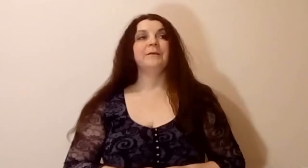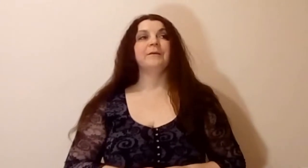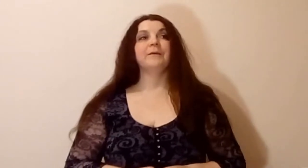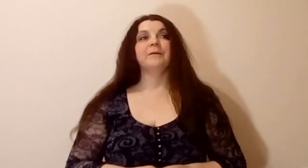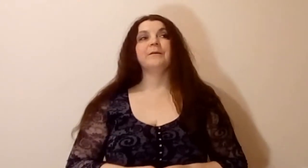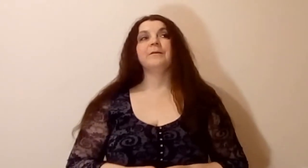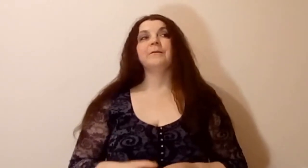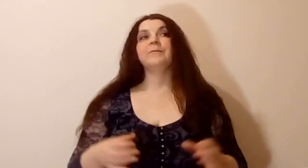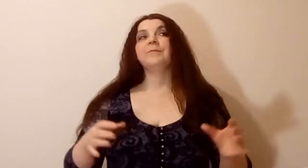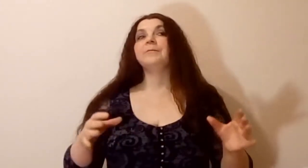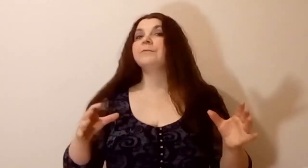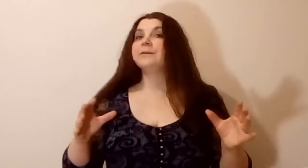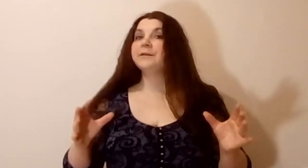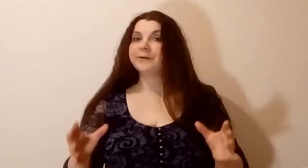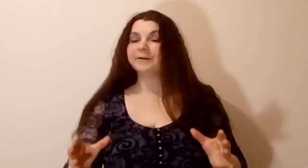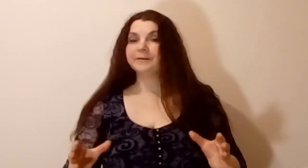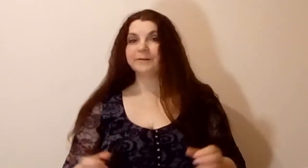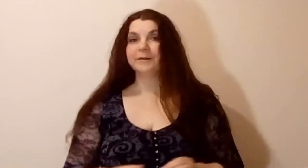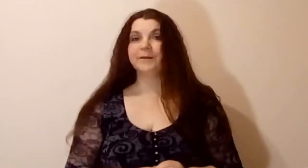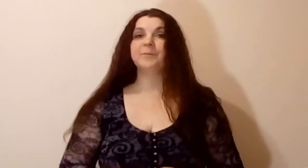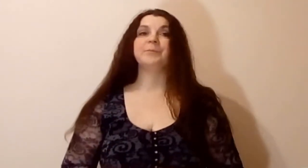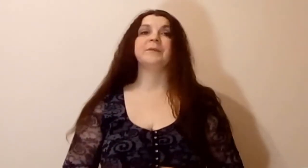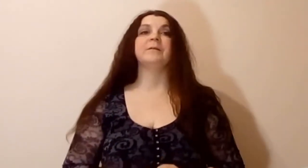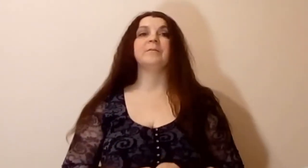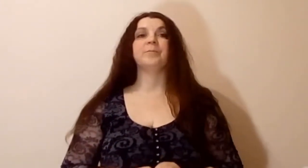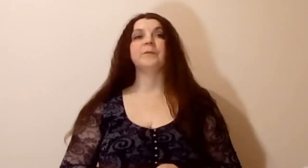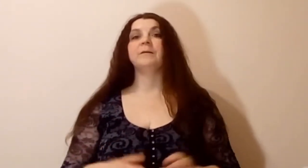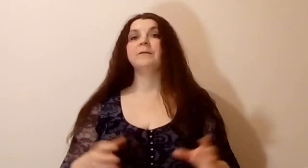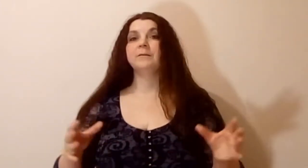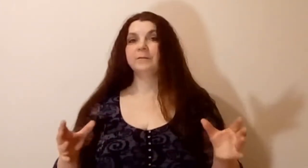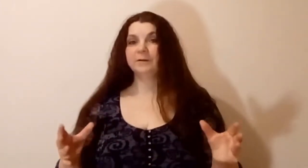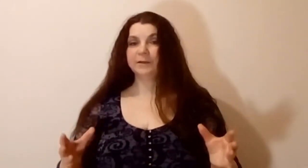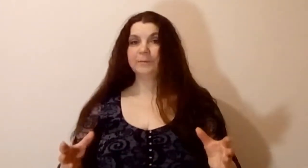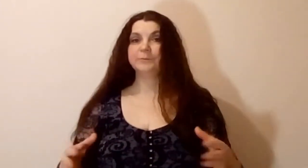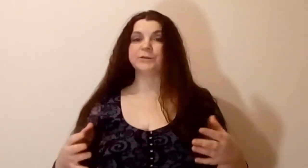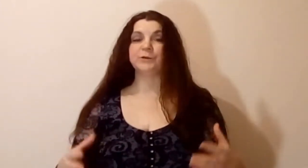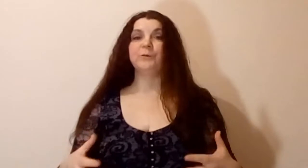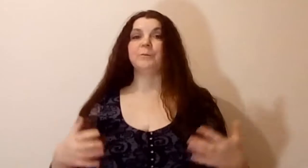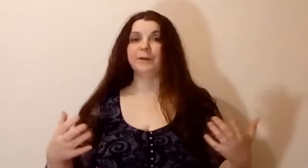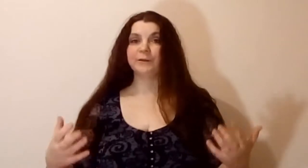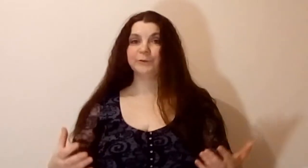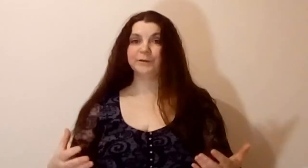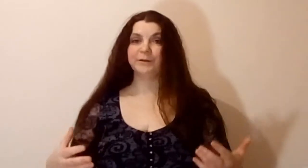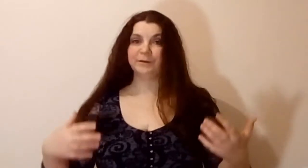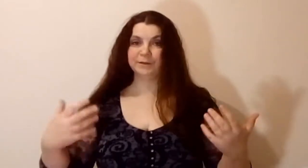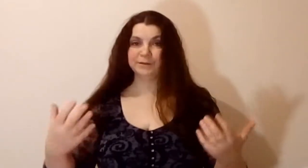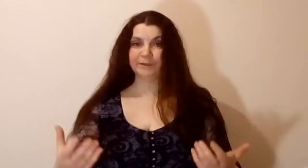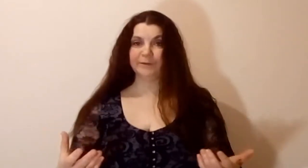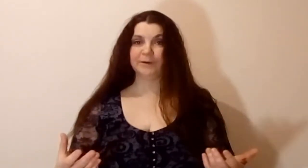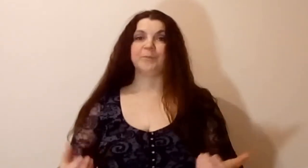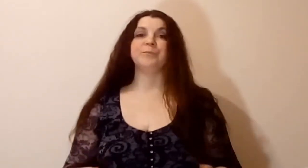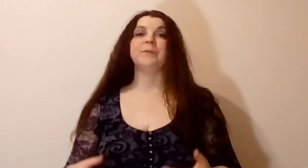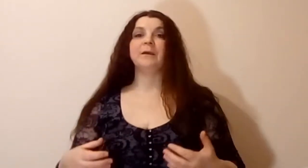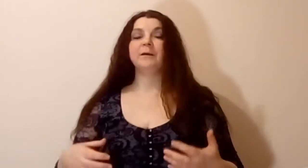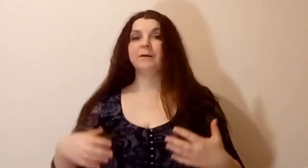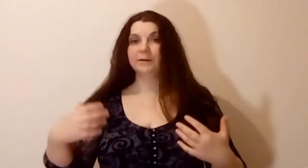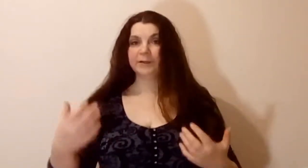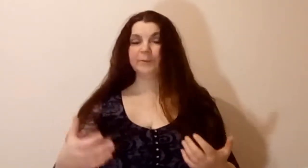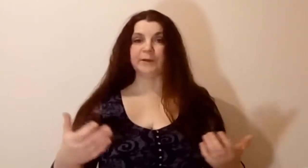в один прекрасный день к нам пришел молодой человек. К нам на